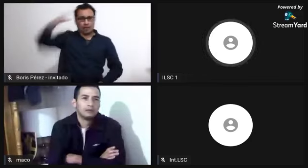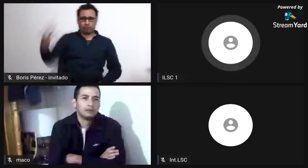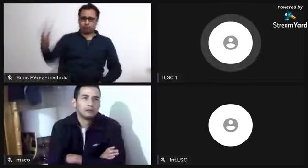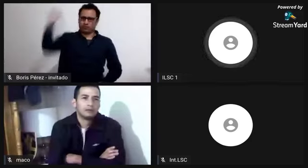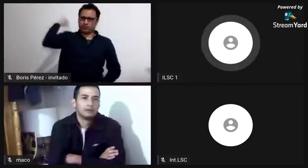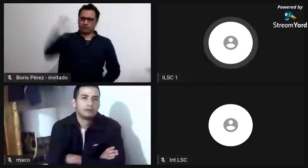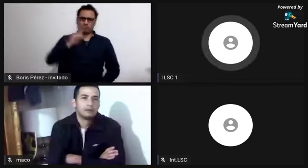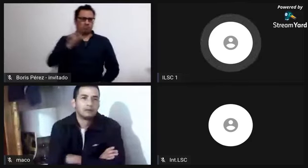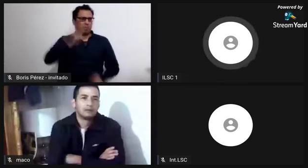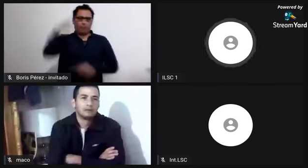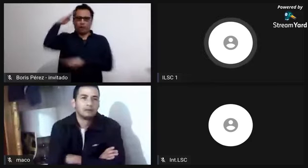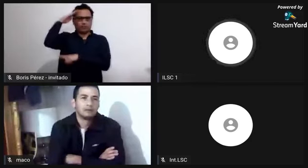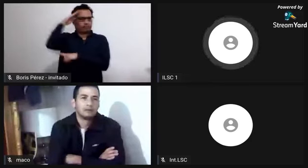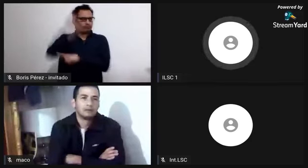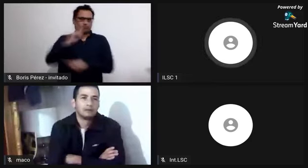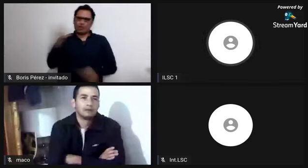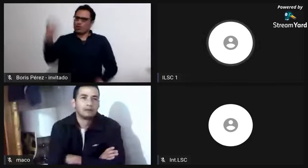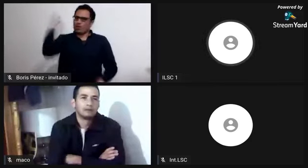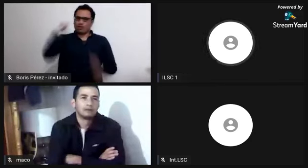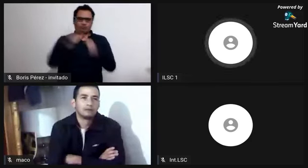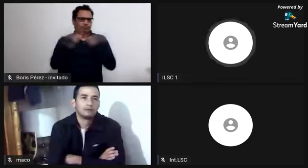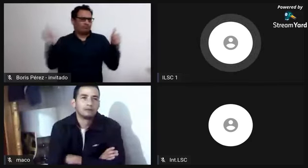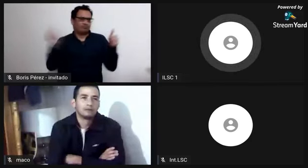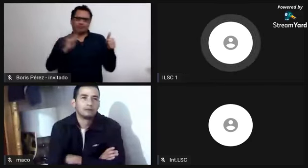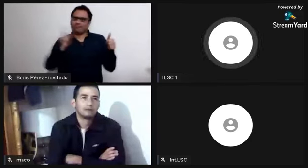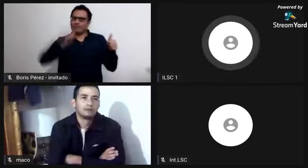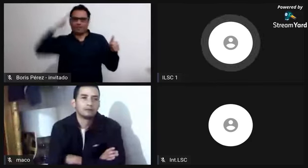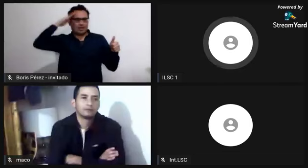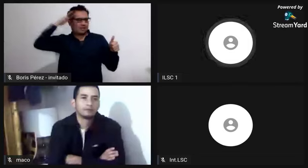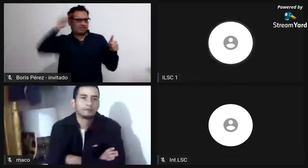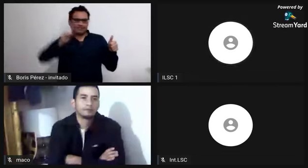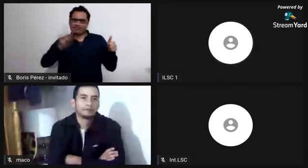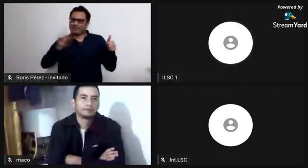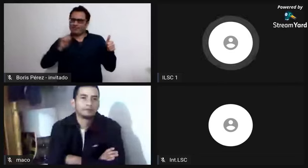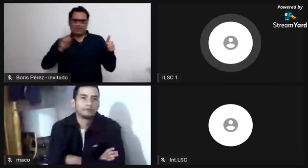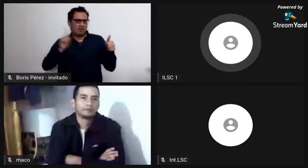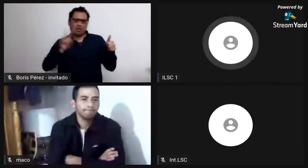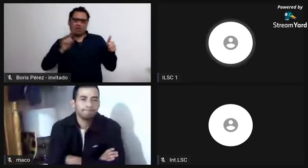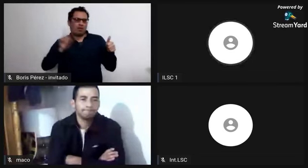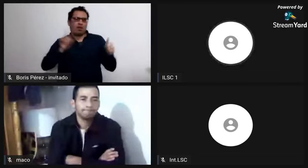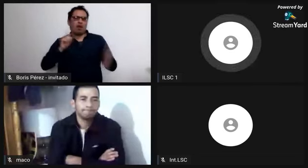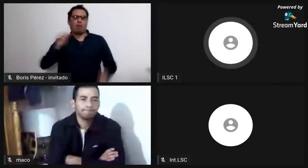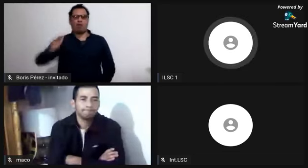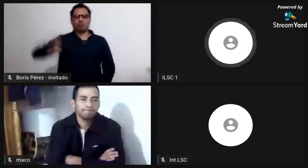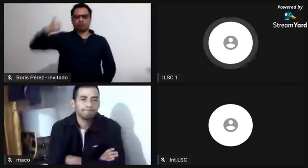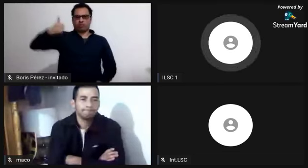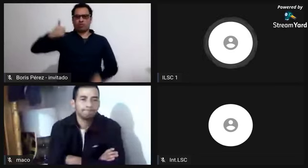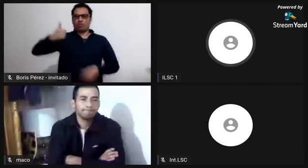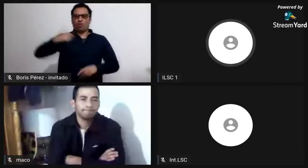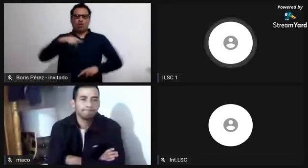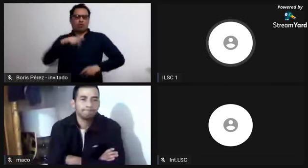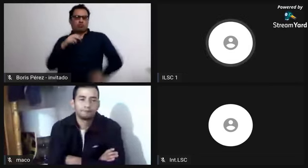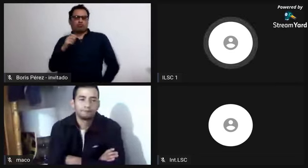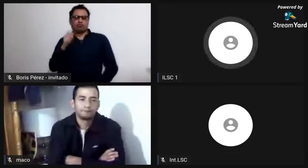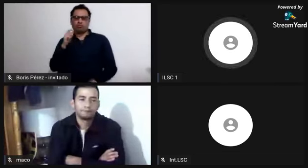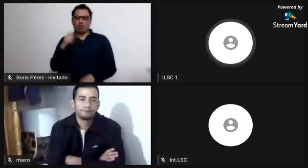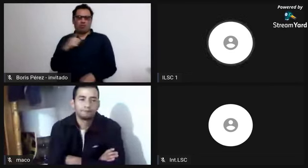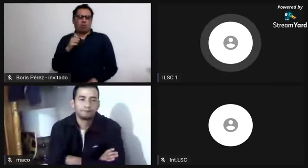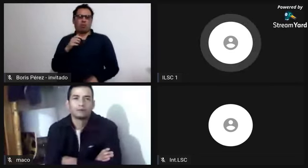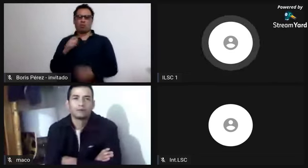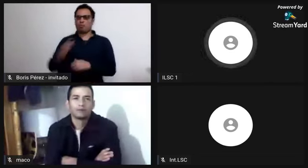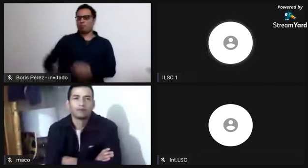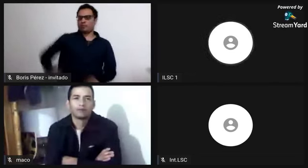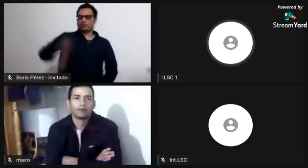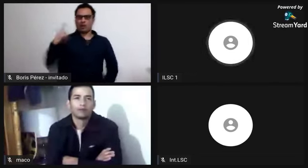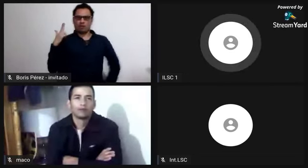sufrieron por trabajos duros que tenían que hacer, por la desnutrición e incluso por algunas enfermedades